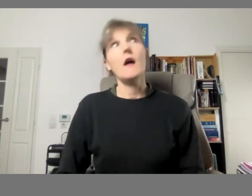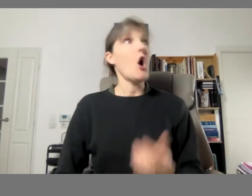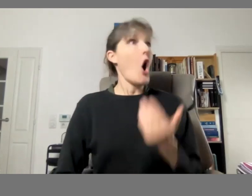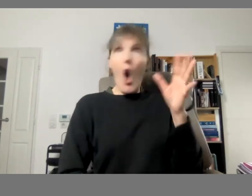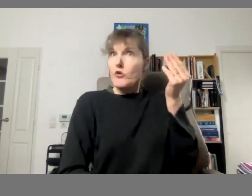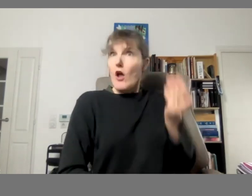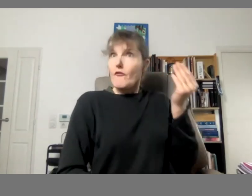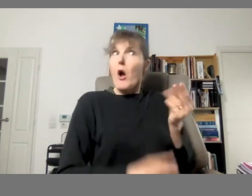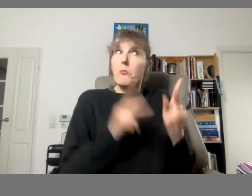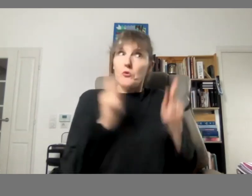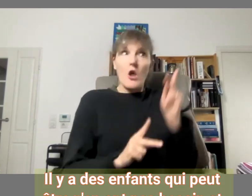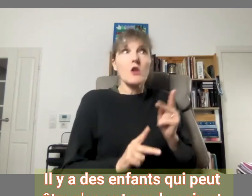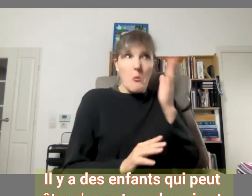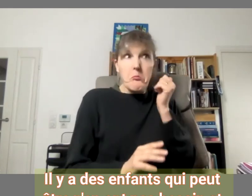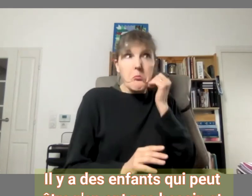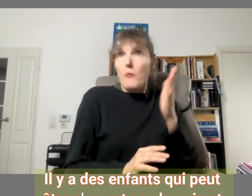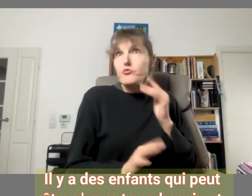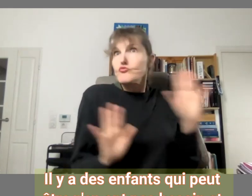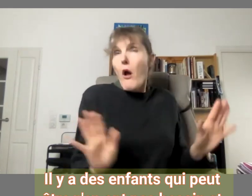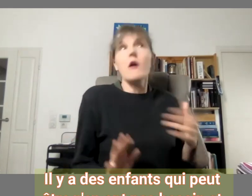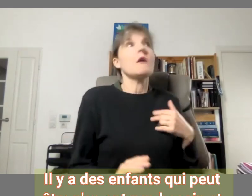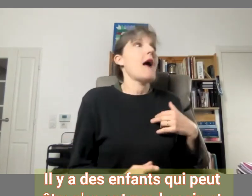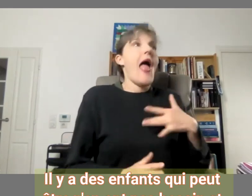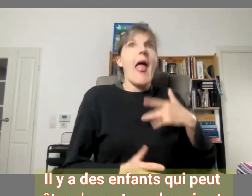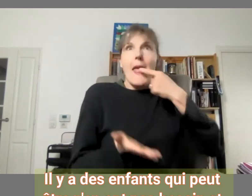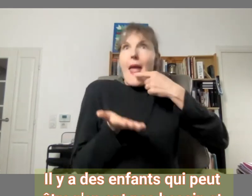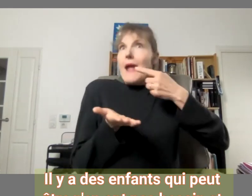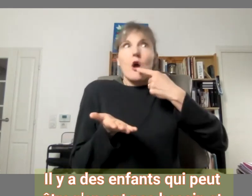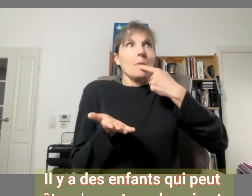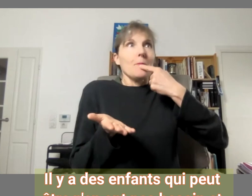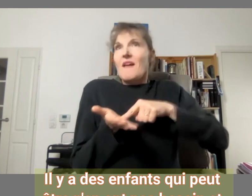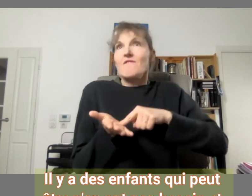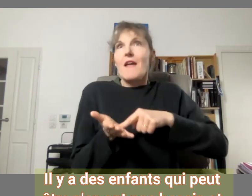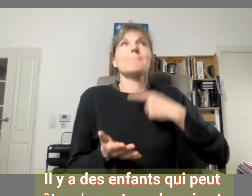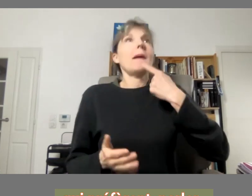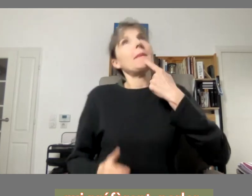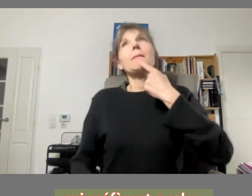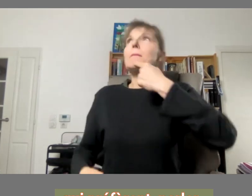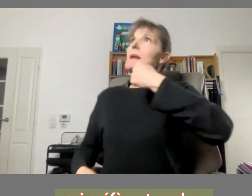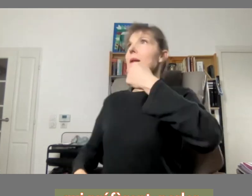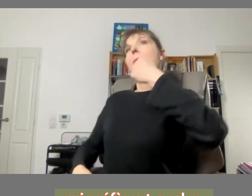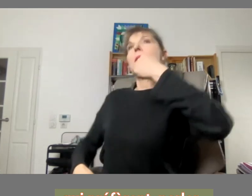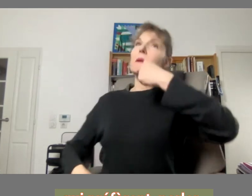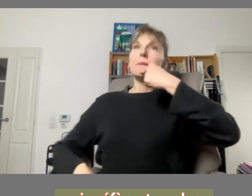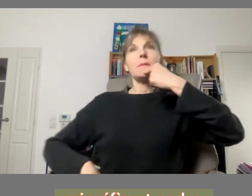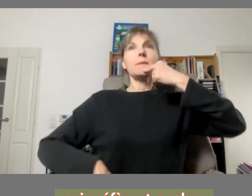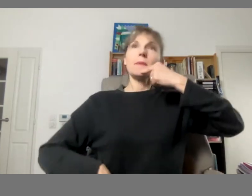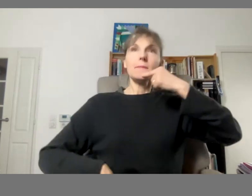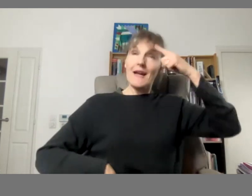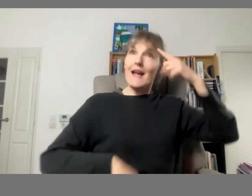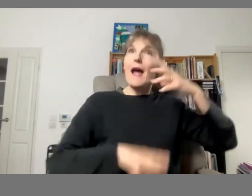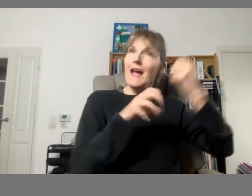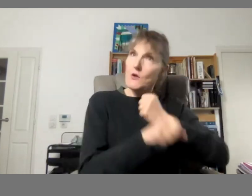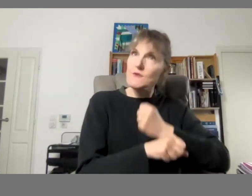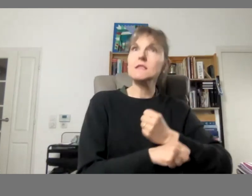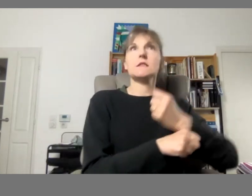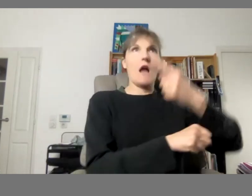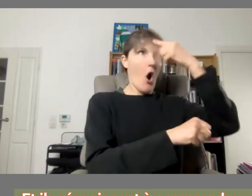il ya des enfants qui peut-être n'ont pas besoin et qui préféreront parler et